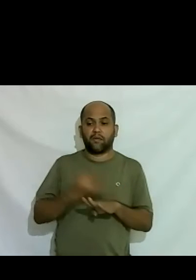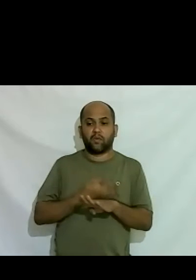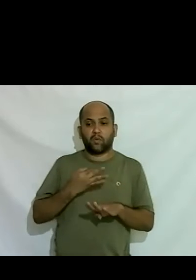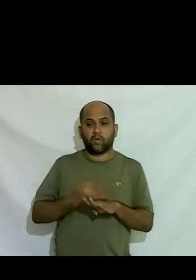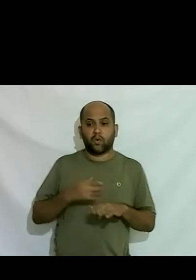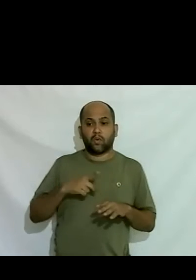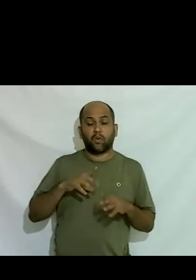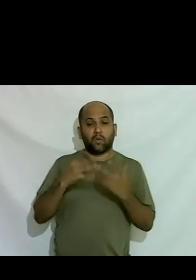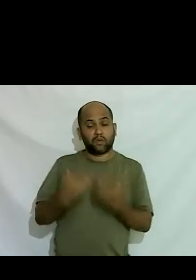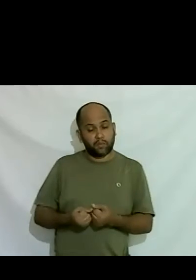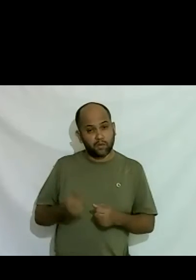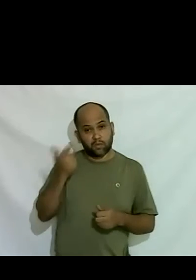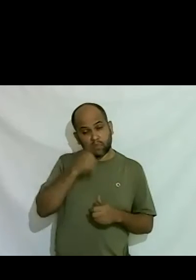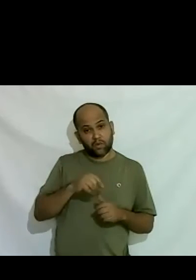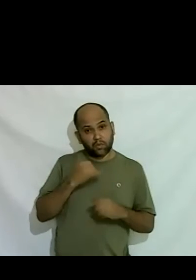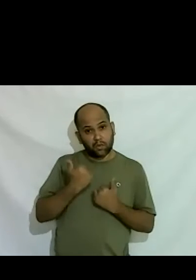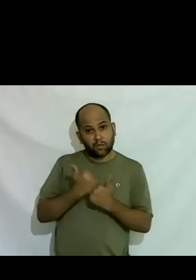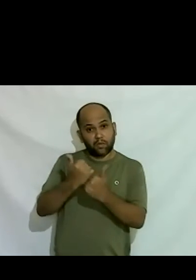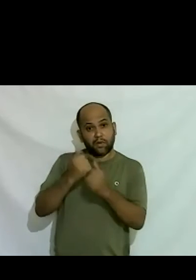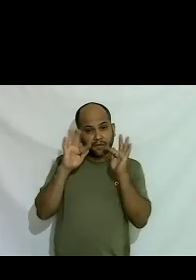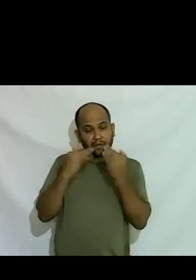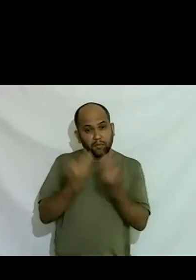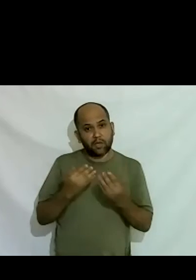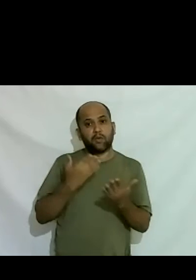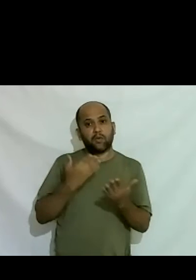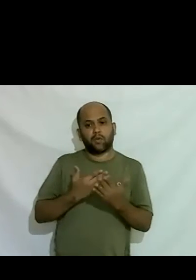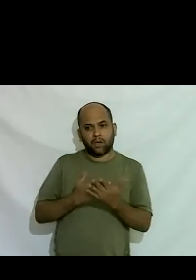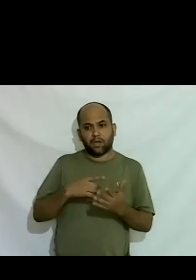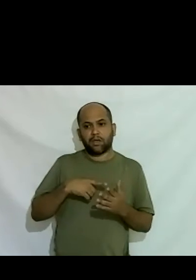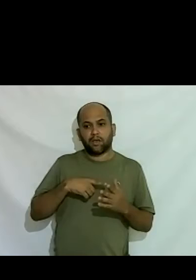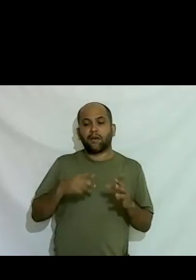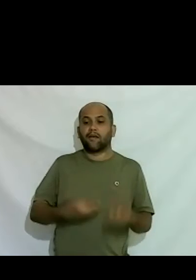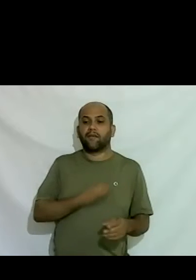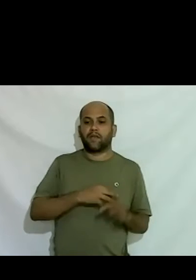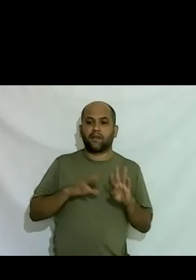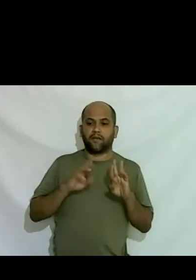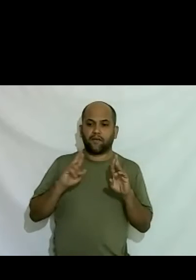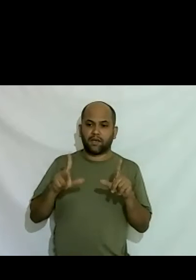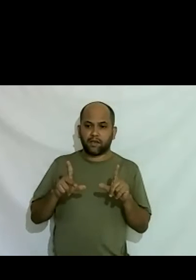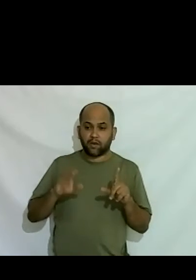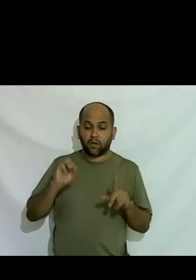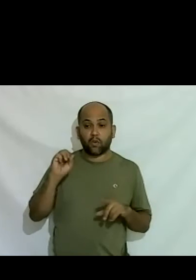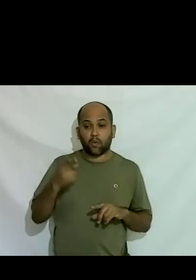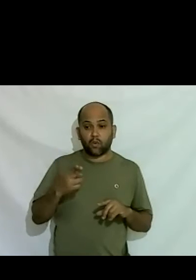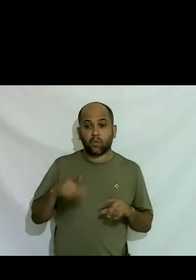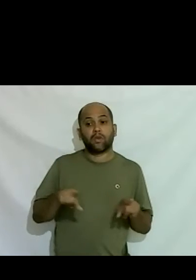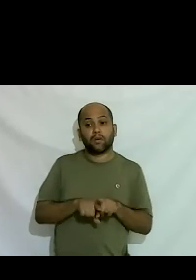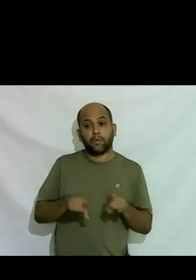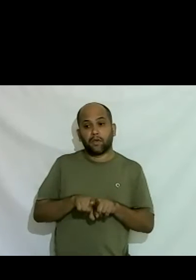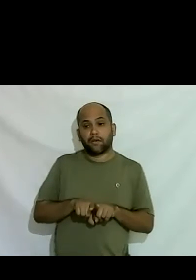assumiram e conseguiram com o apoio da família estudar e ter uma vida diferente não ir pra prostituição ou também